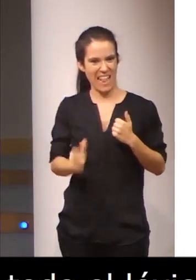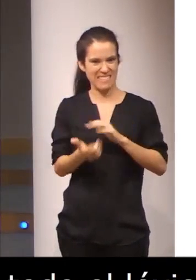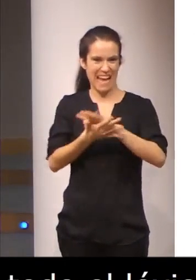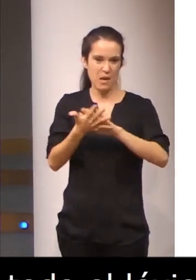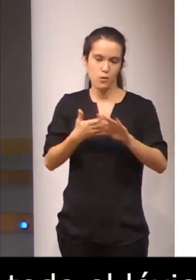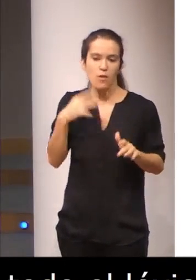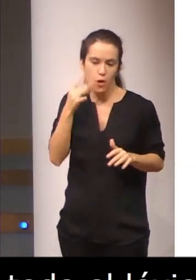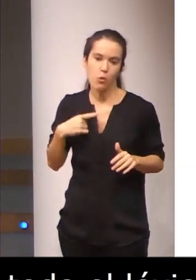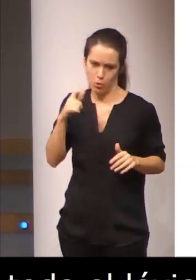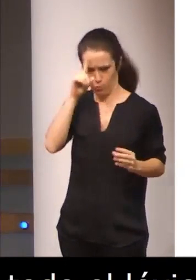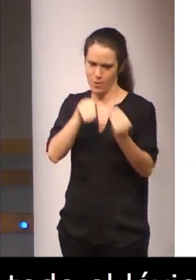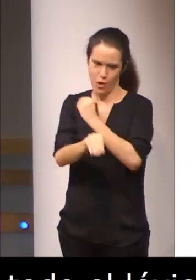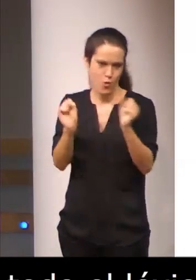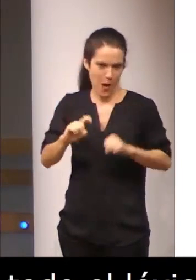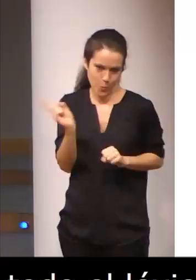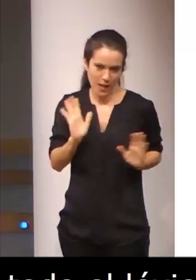estoy de acuerdo.